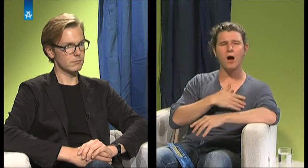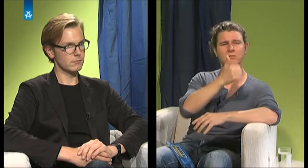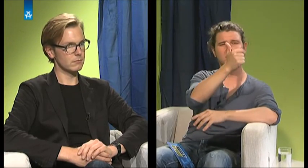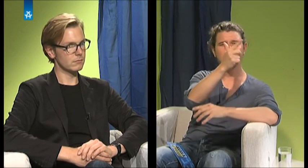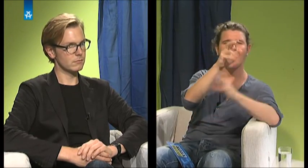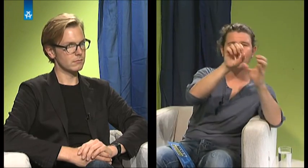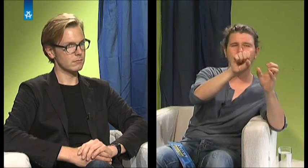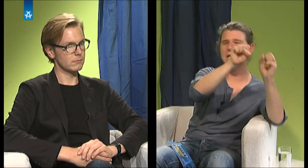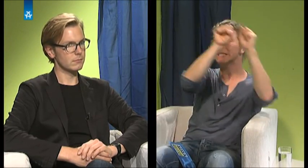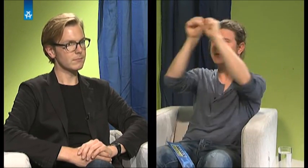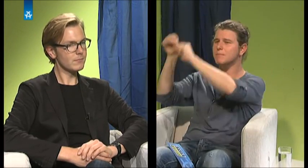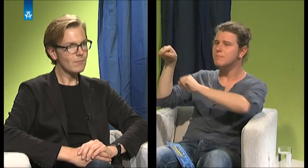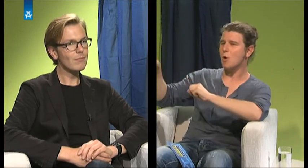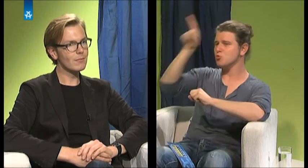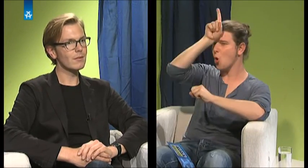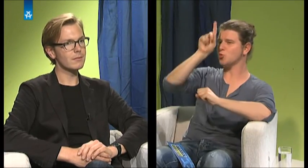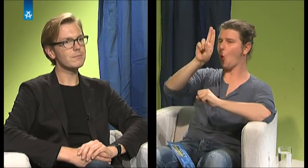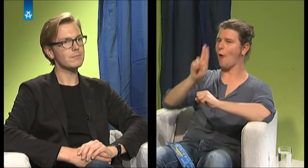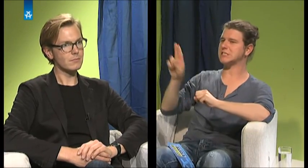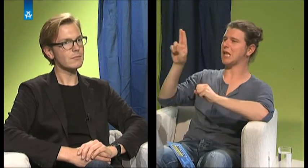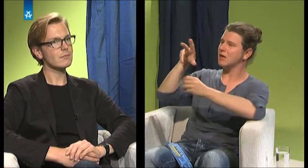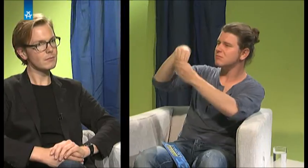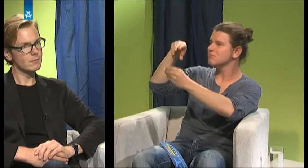Universitäten implementieren möchtest? Vielleicht kannst du da deine Wünsche äußern.